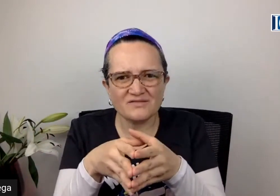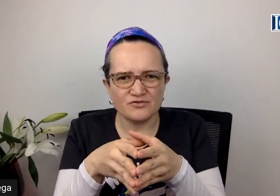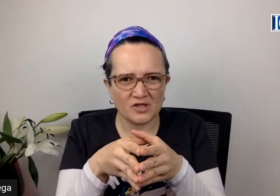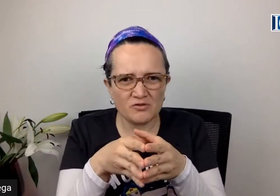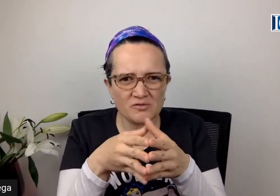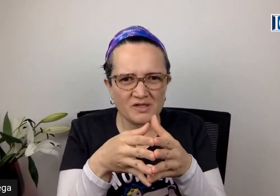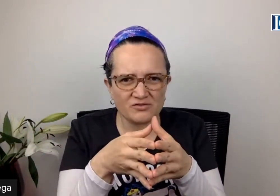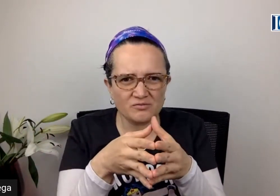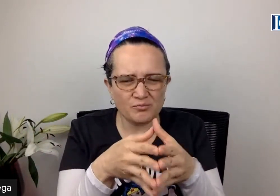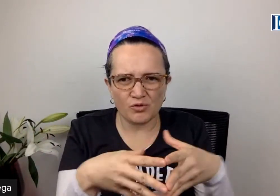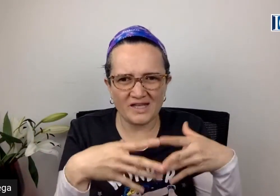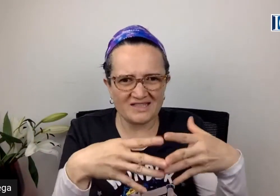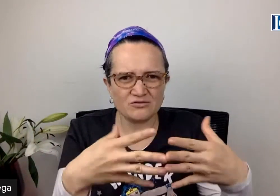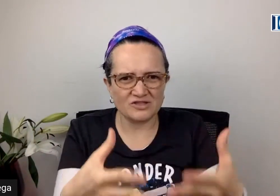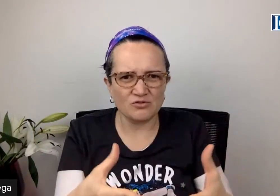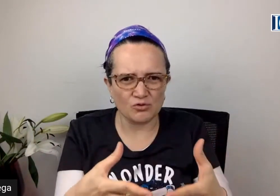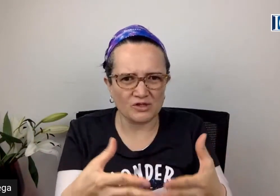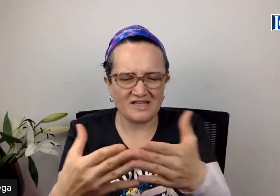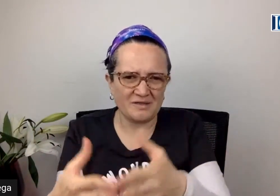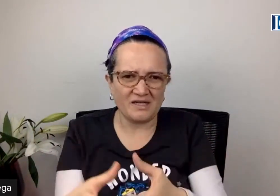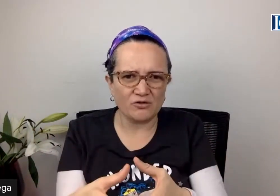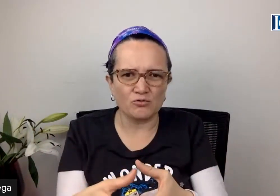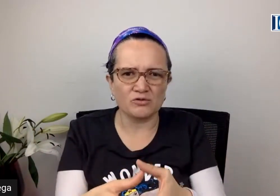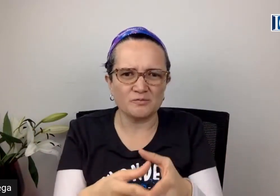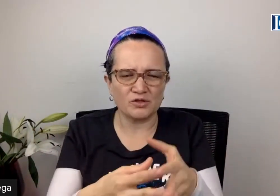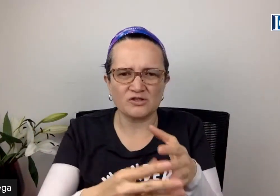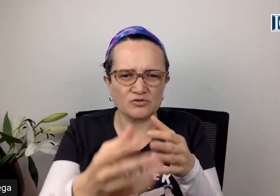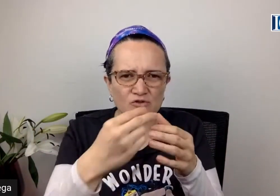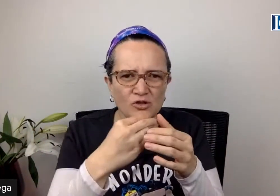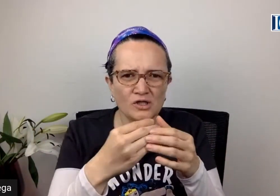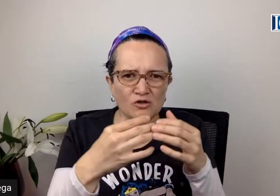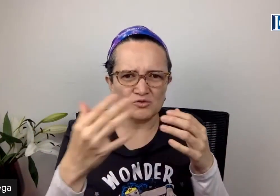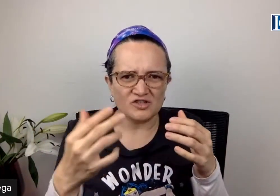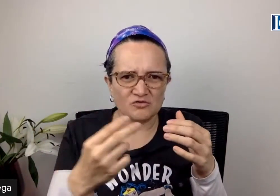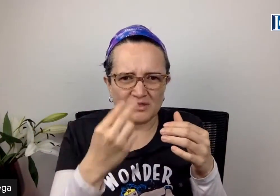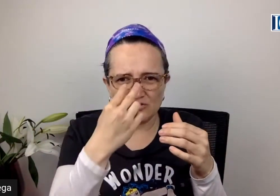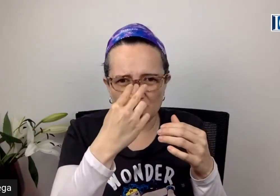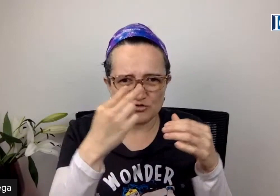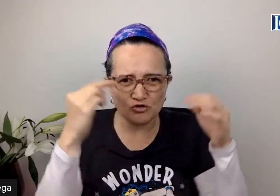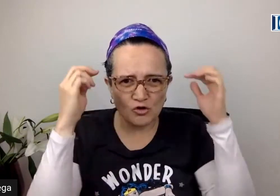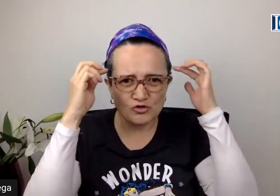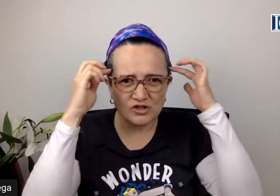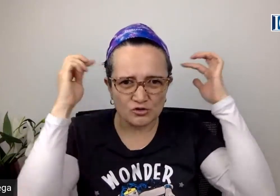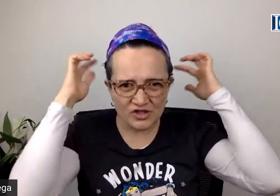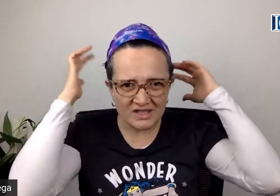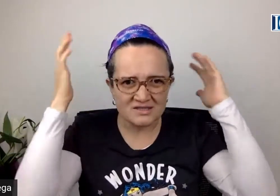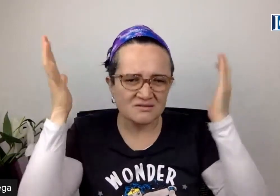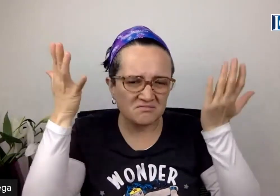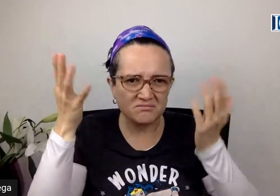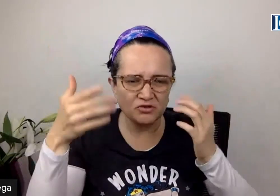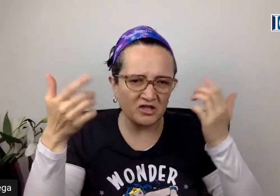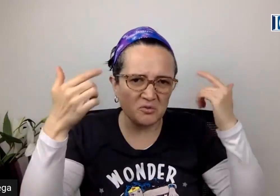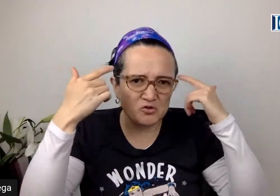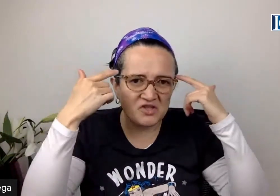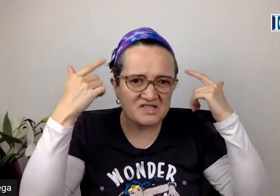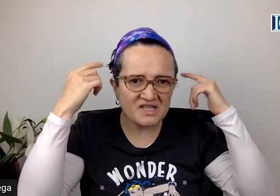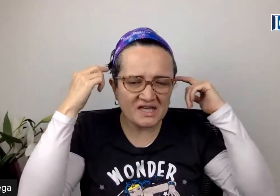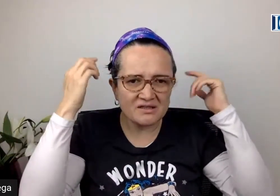que funciona el universo, por qué las cosas ocurren de la manera que ocurre, por qué tú y yo, como seres humanos, tenemos dos ojos y no seis, porque a lo mejor seis serían